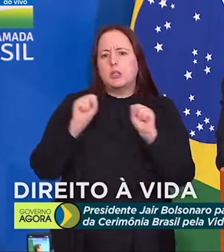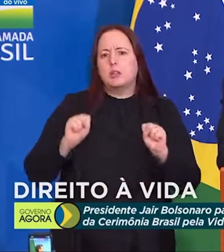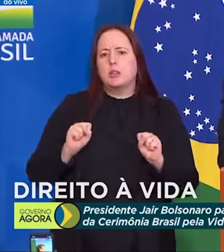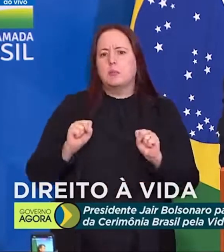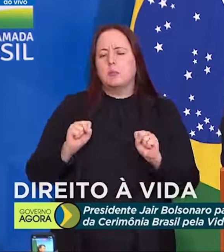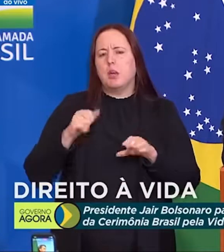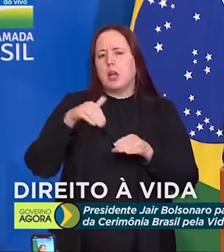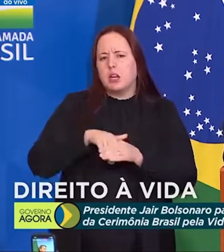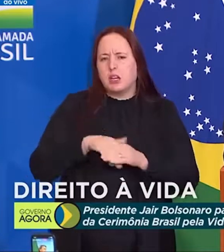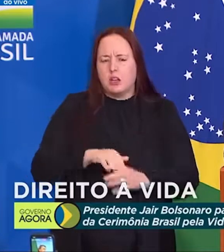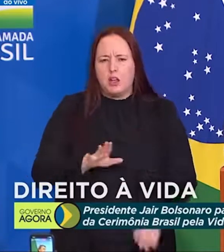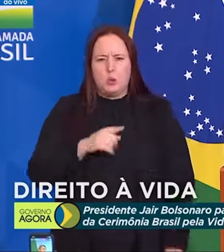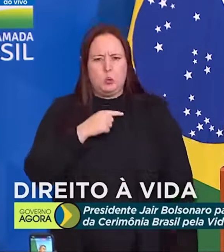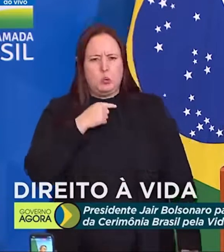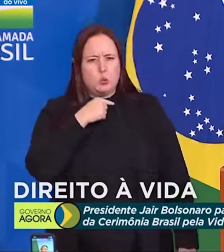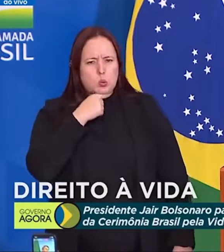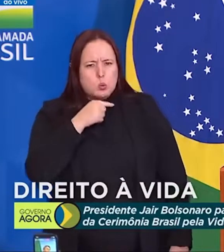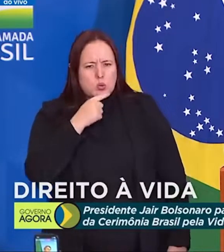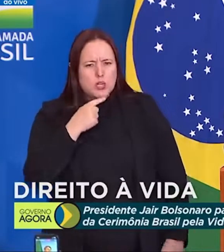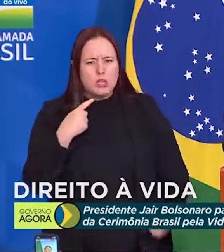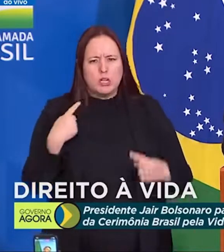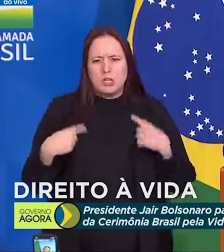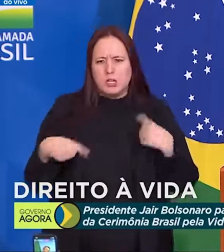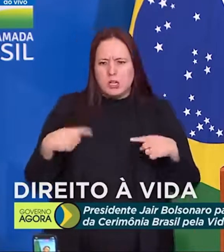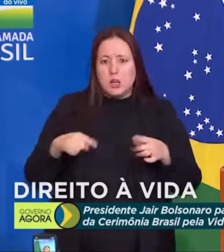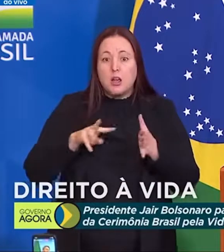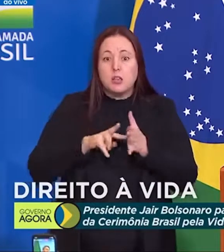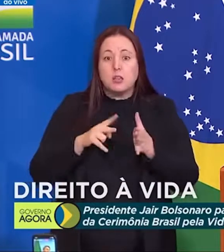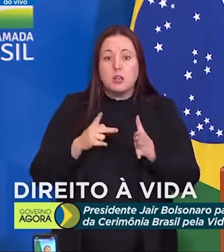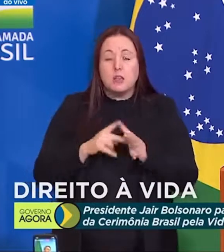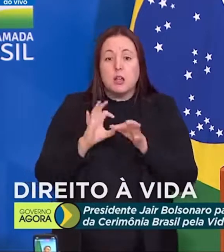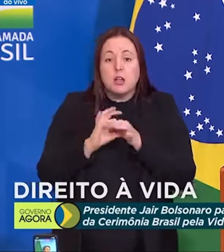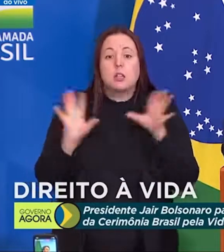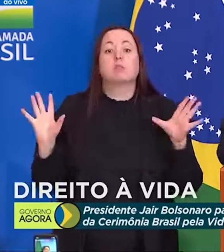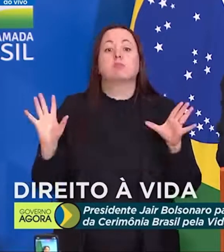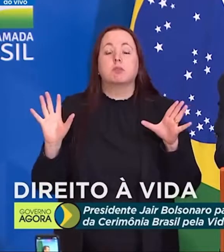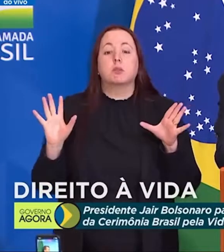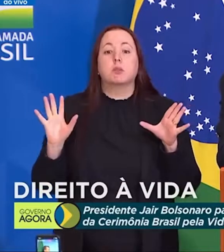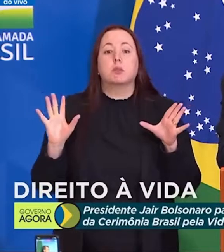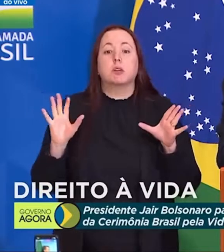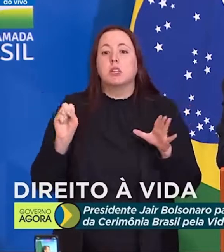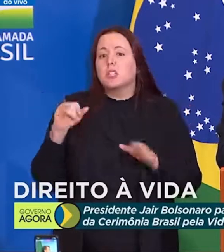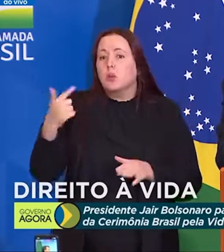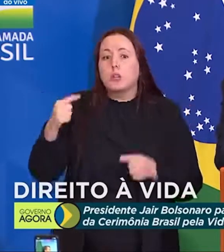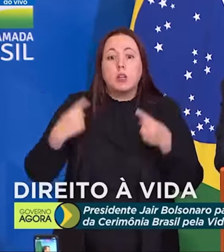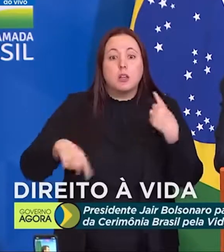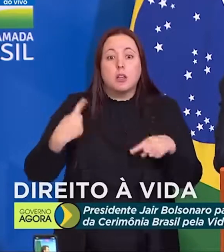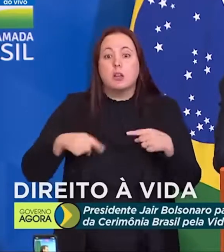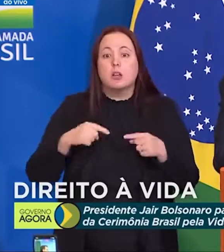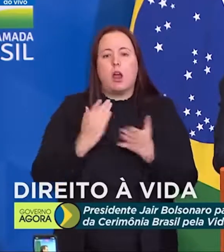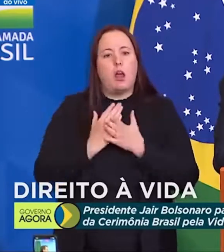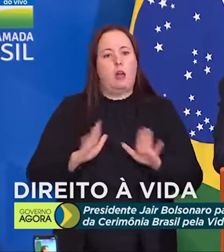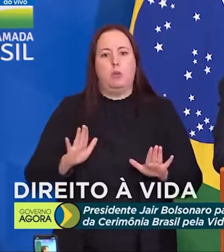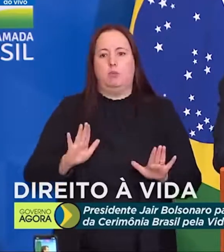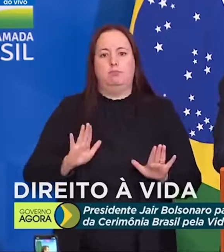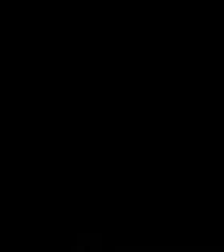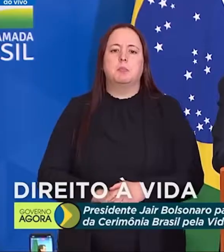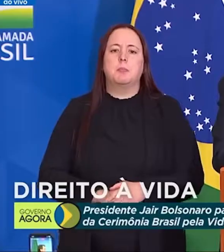A dúvida, o debate, faz parte da democracia. Onde não há debate, há ditadura.